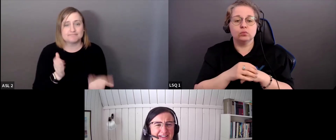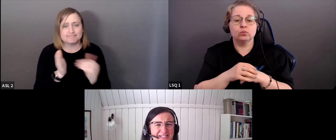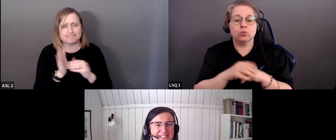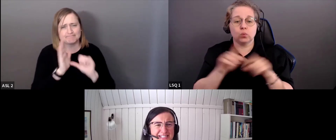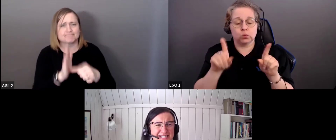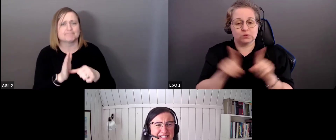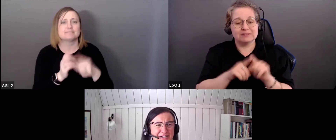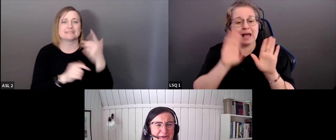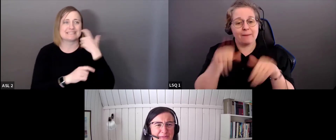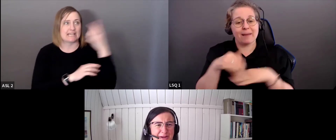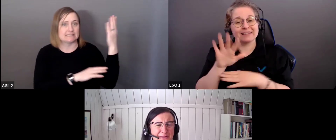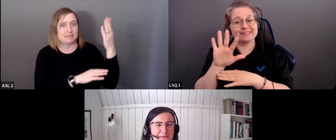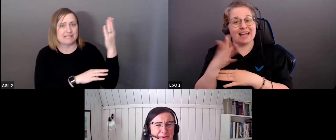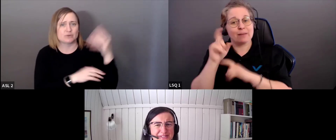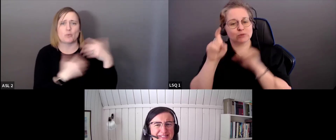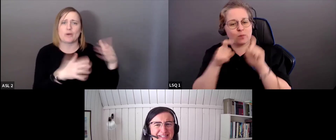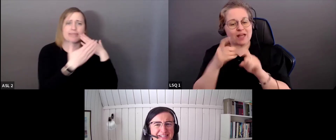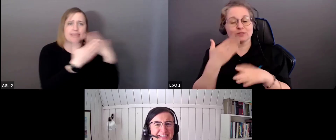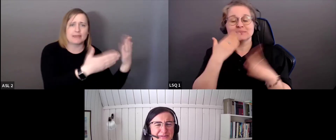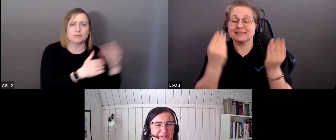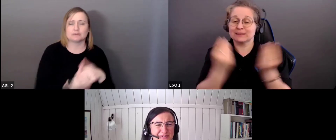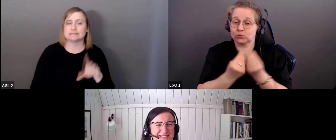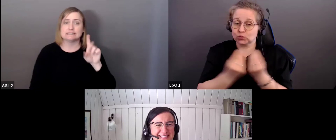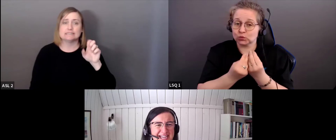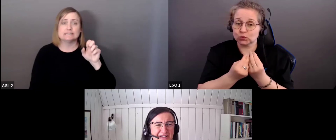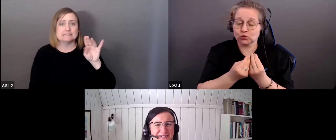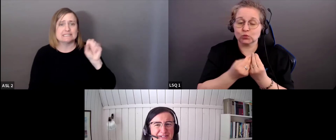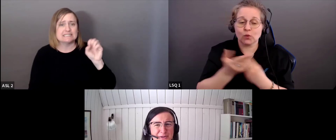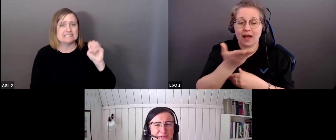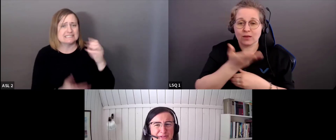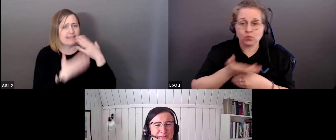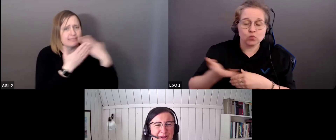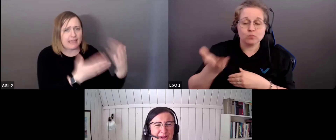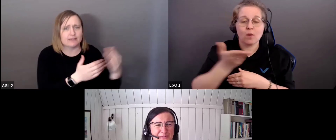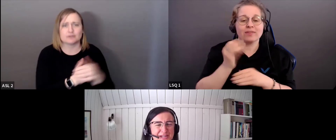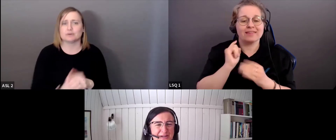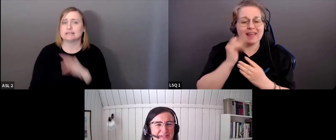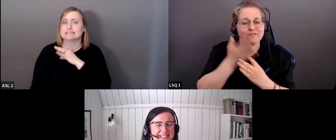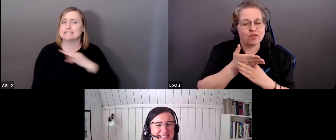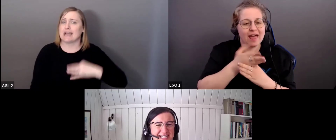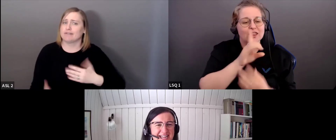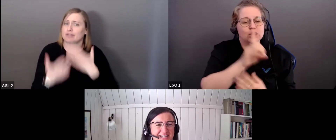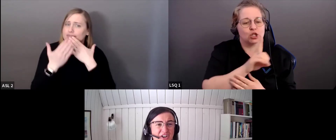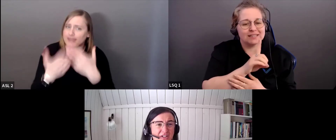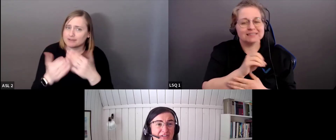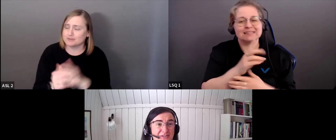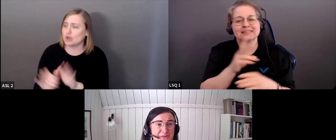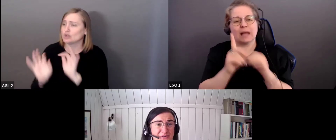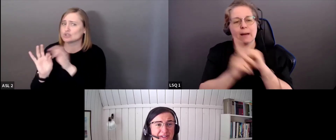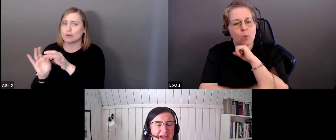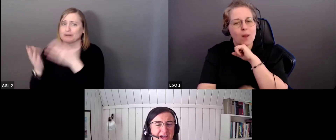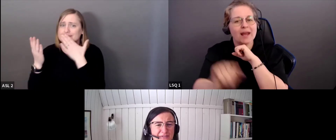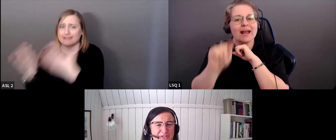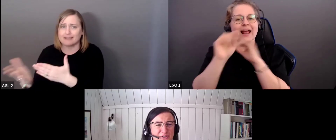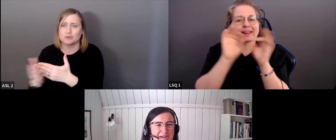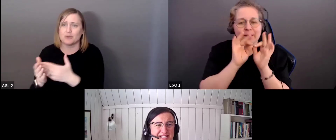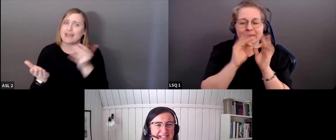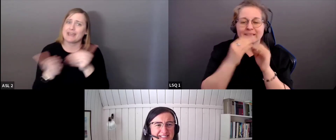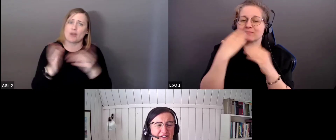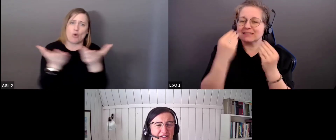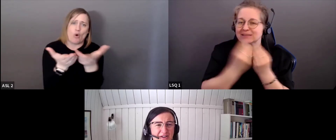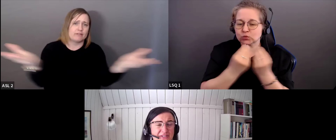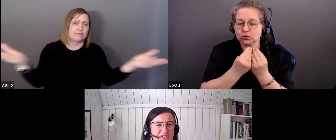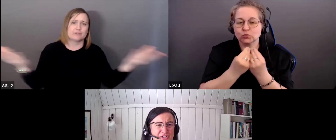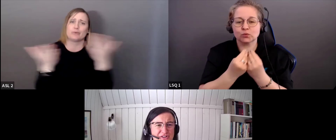cinquième sondage. Encore merci à tous les intervenants, Denise, le personnel, les interprètes et